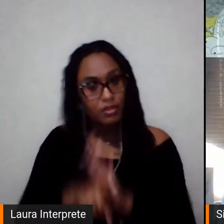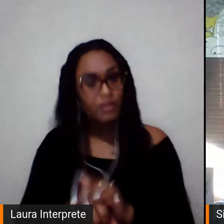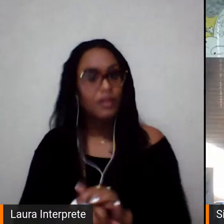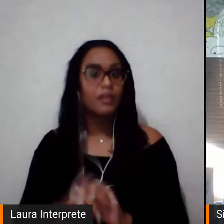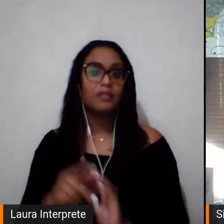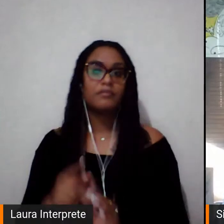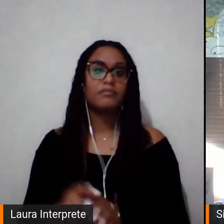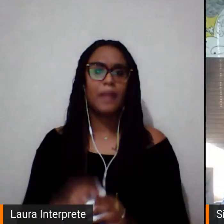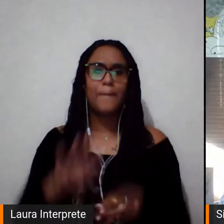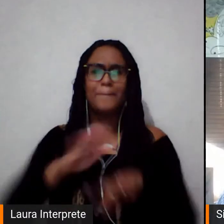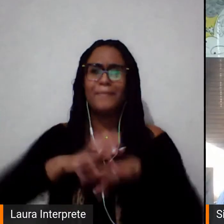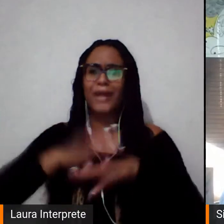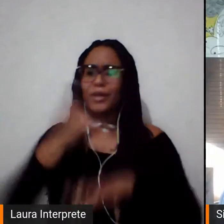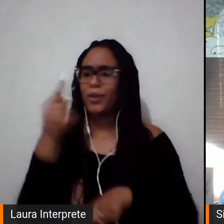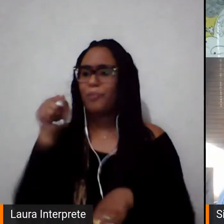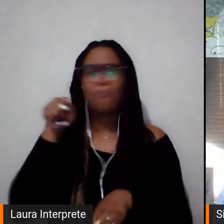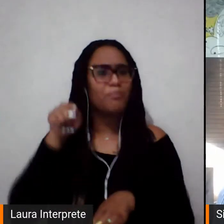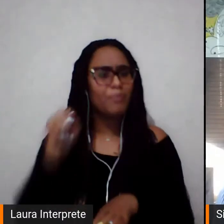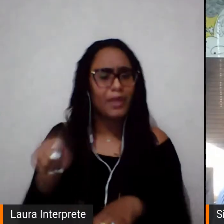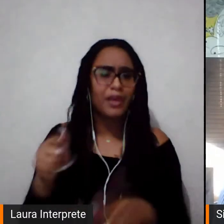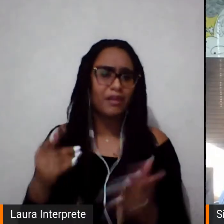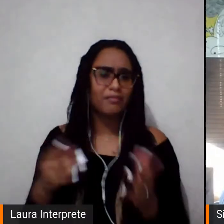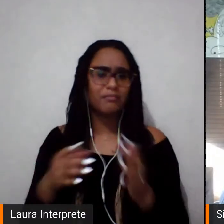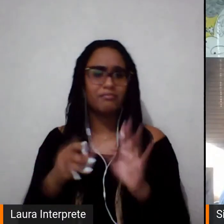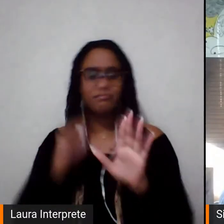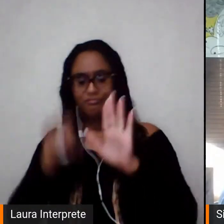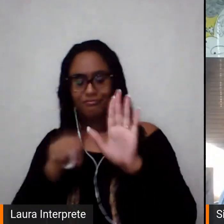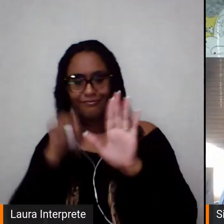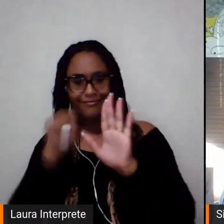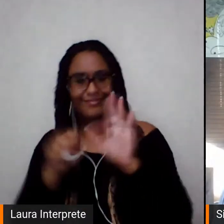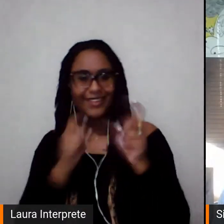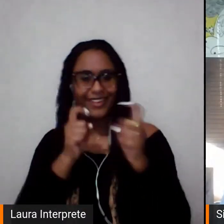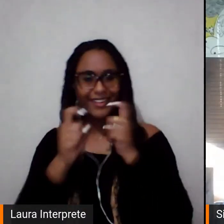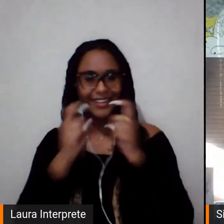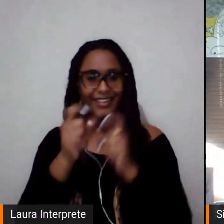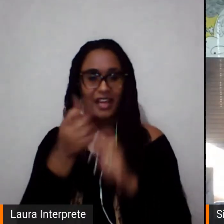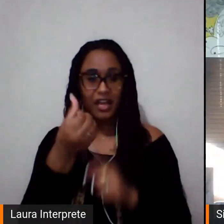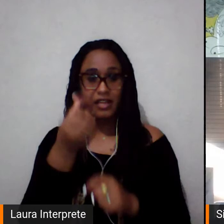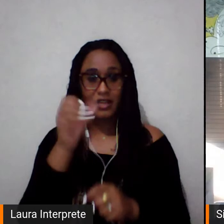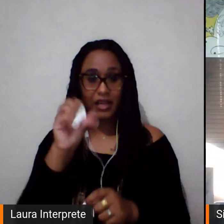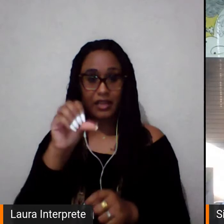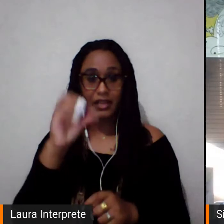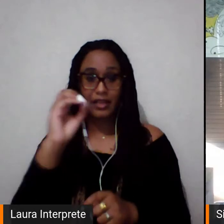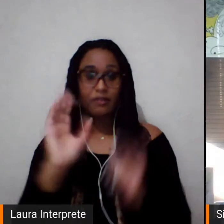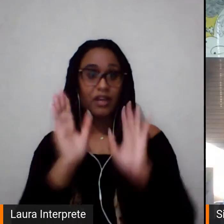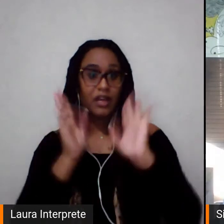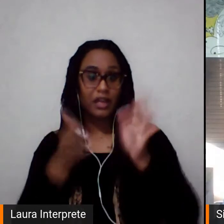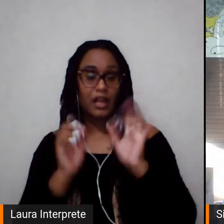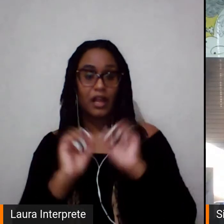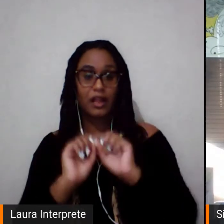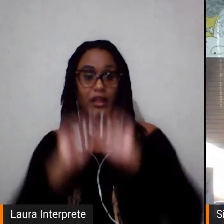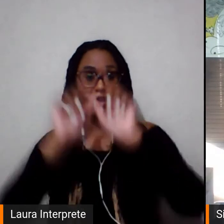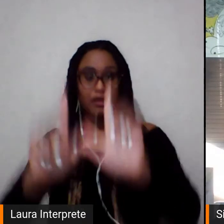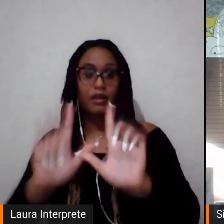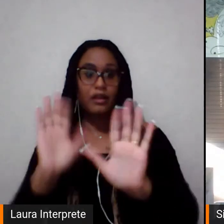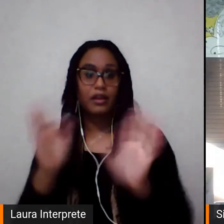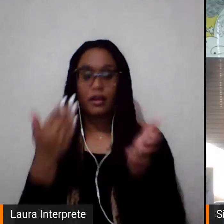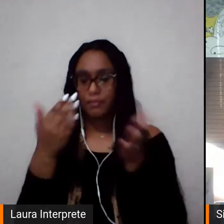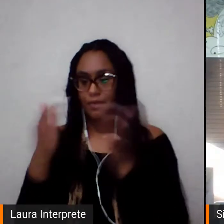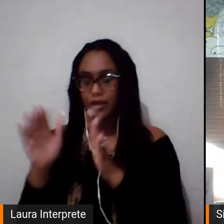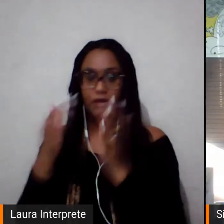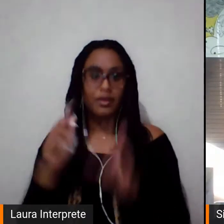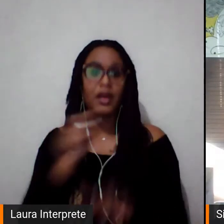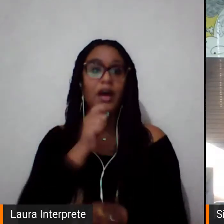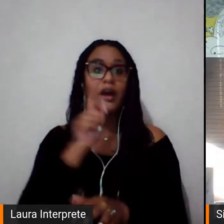entrevistas realizadas, dessas 690 já estão disponíveis, tem várias em processamento,